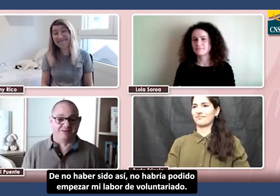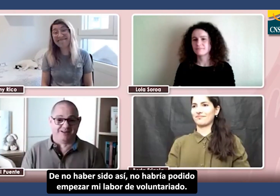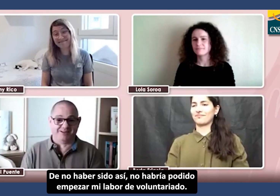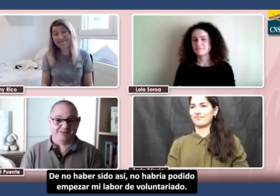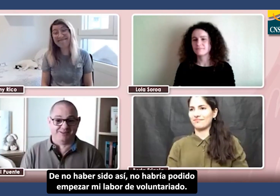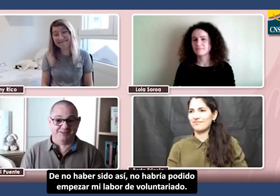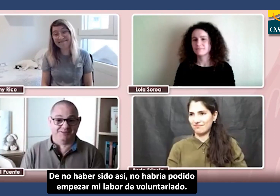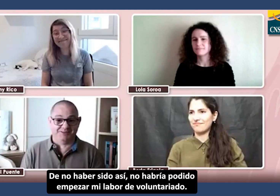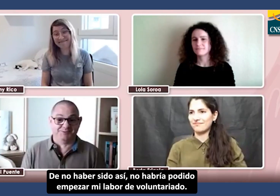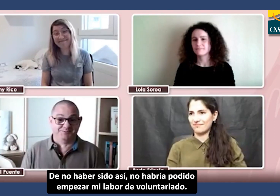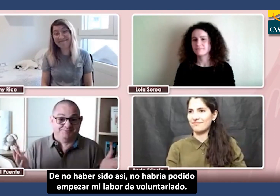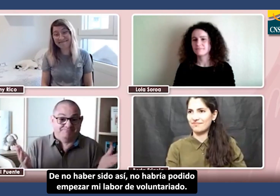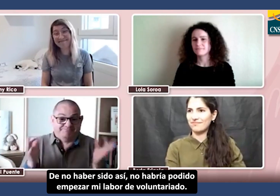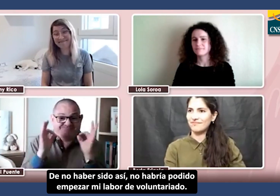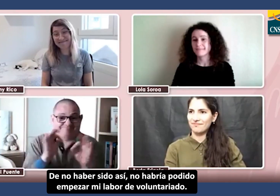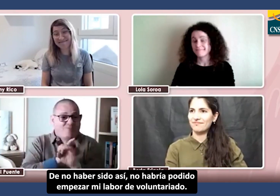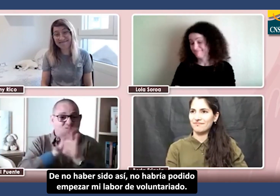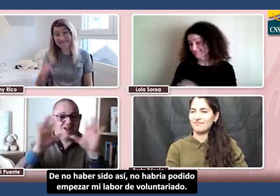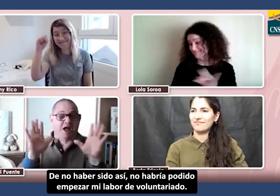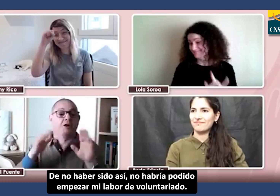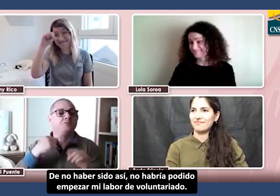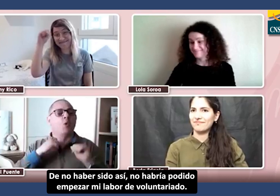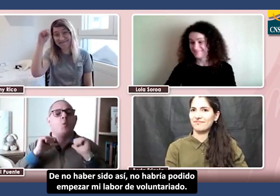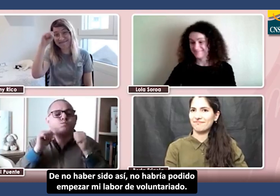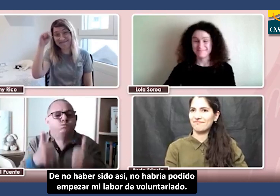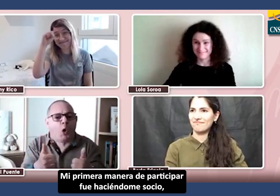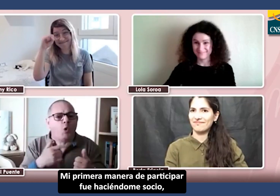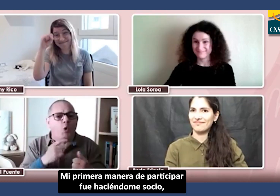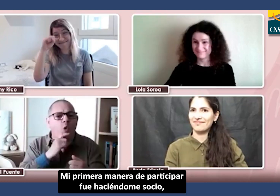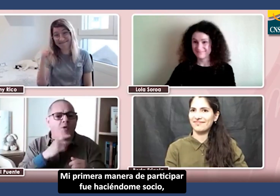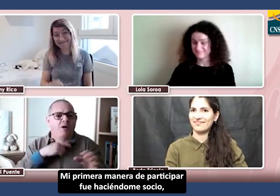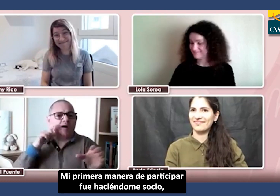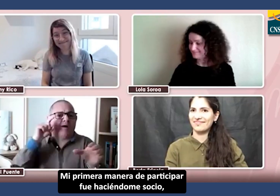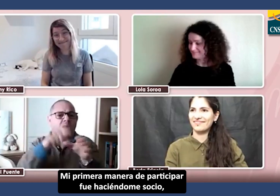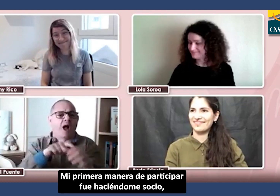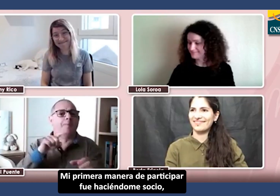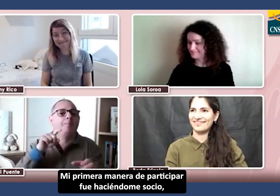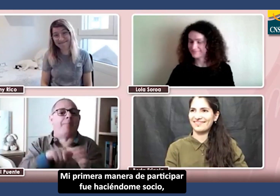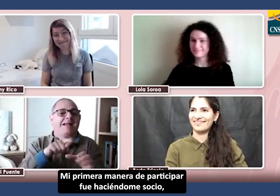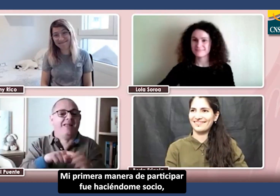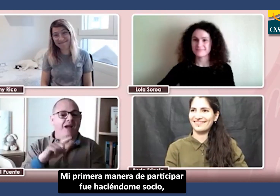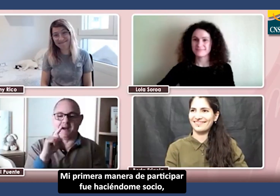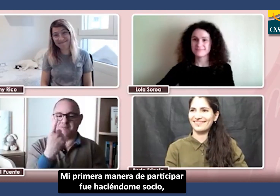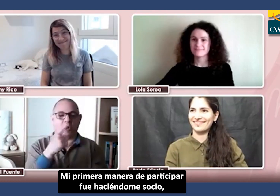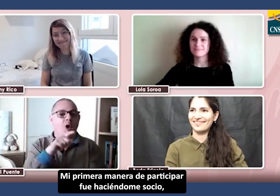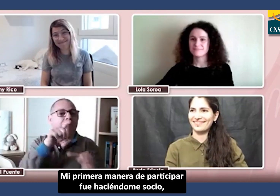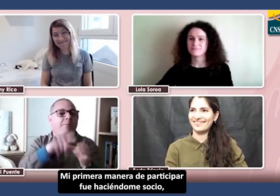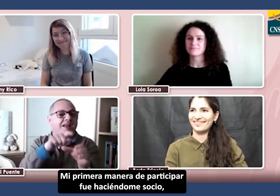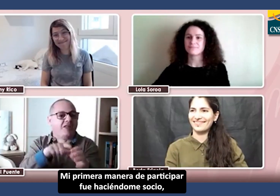asociación, de no haber sido así, no habría podido empezar mi labor de voluntariado. Mi primera manera de participar fue haciéndome socio,